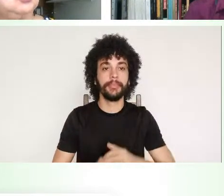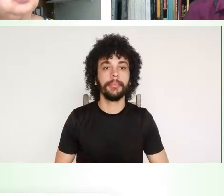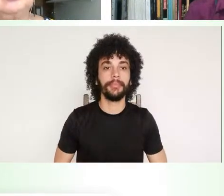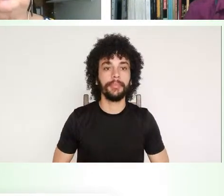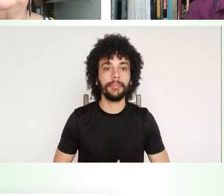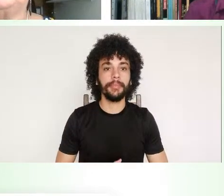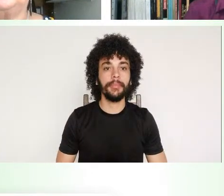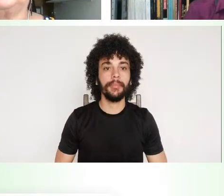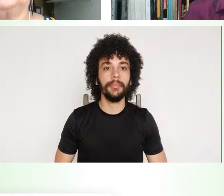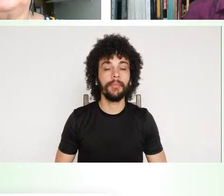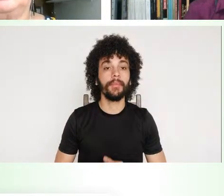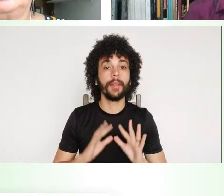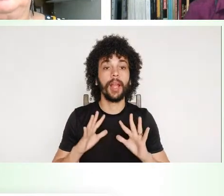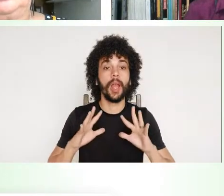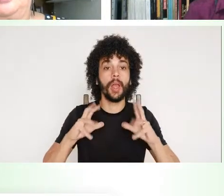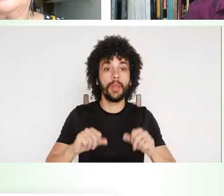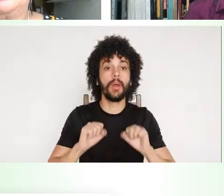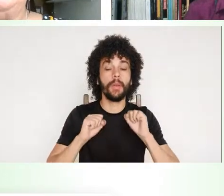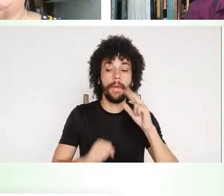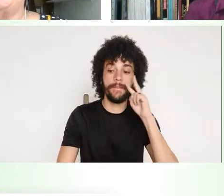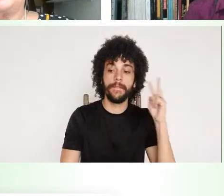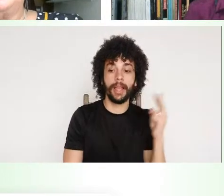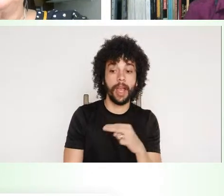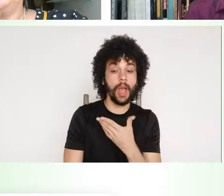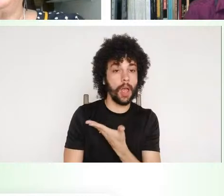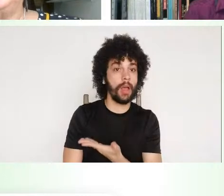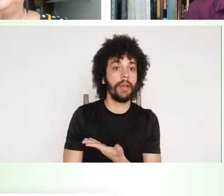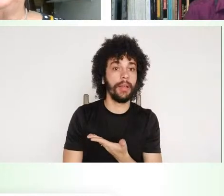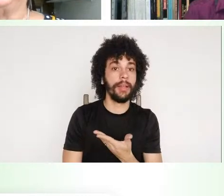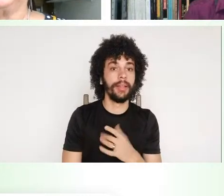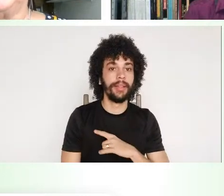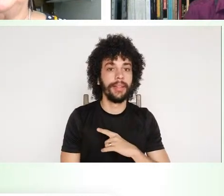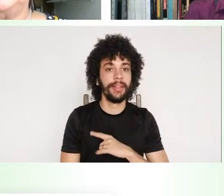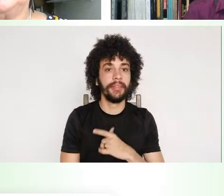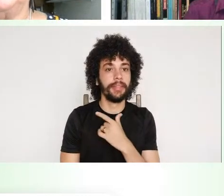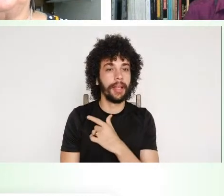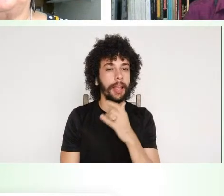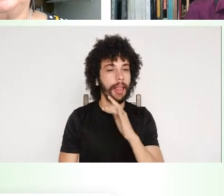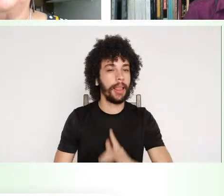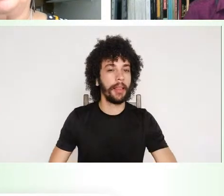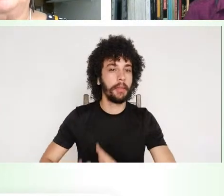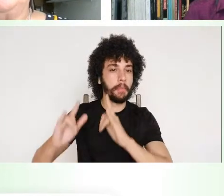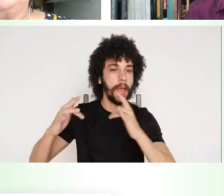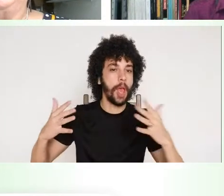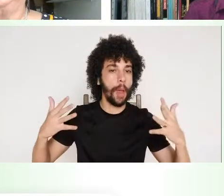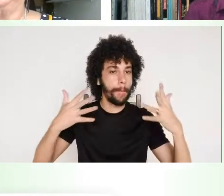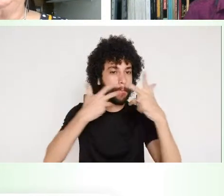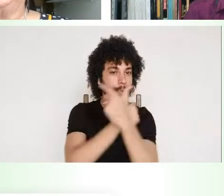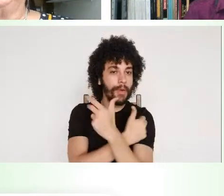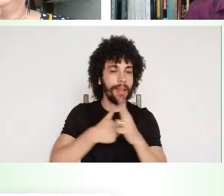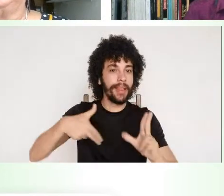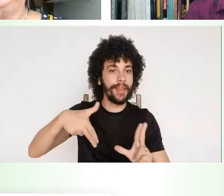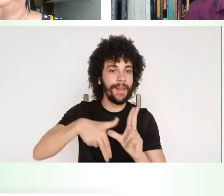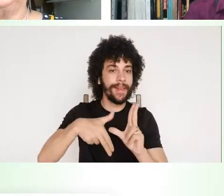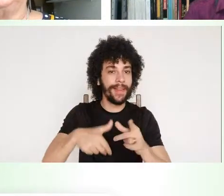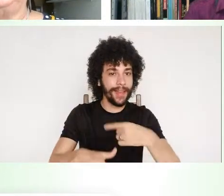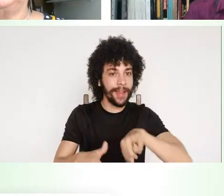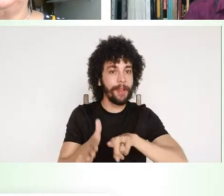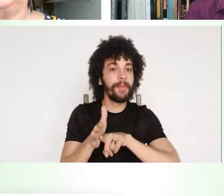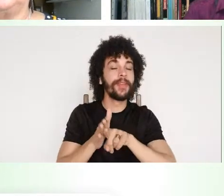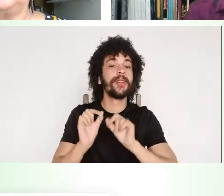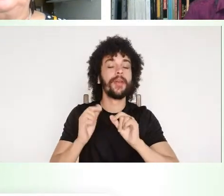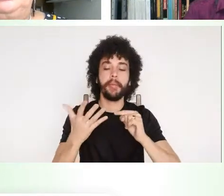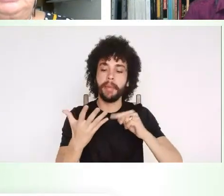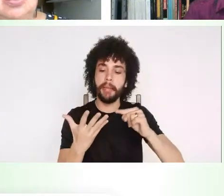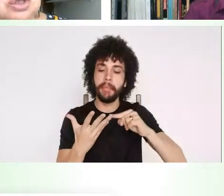né? Para que todo mundo veja, olha, aquele prédio bonito que está ali da Unifespa, mas eles estão pesquisando isso,